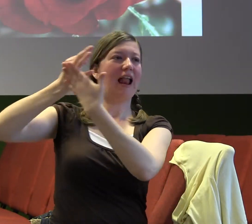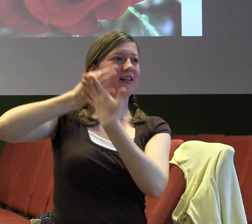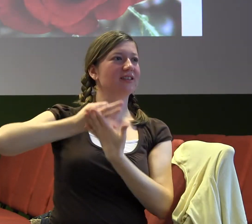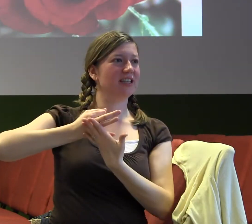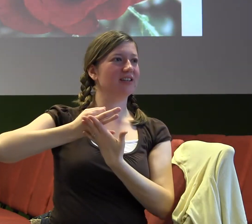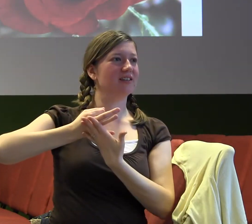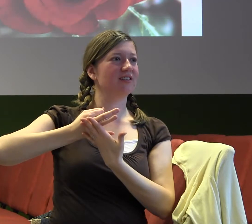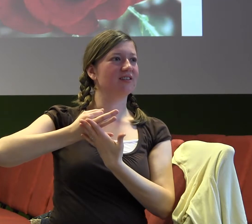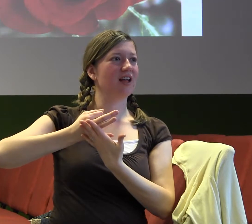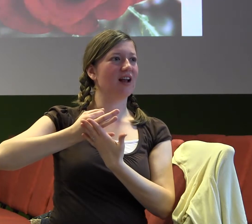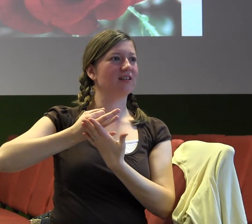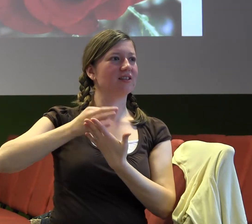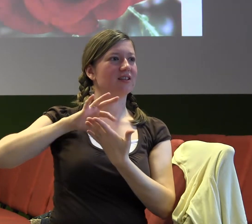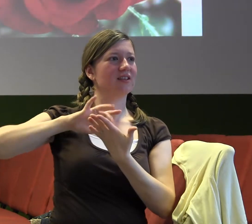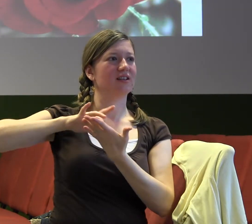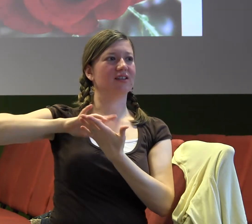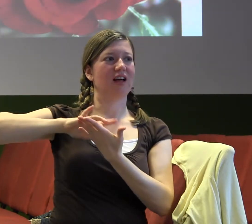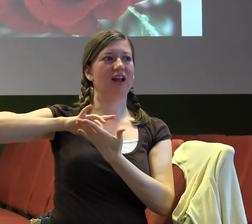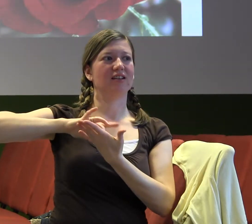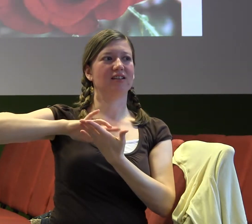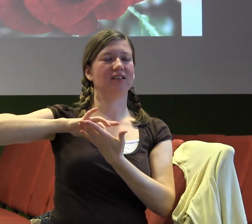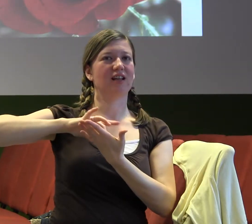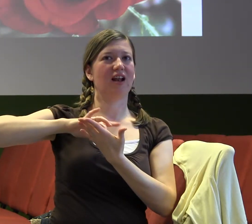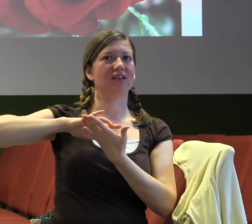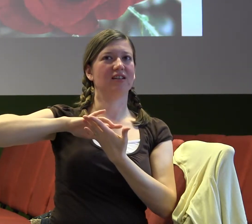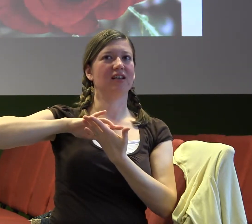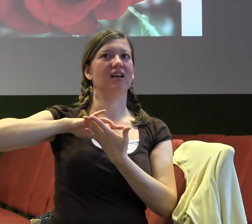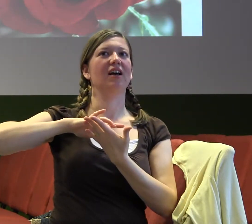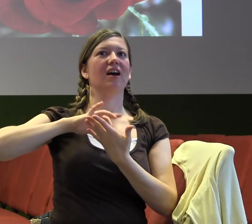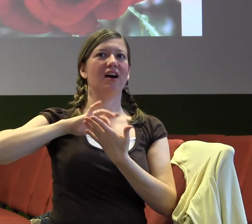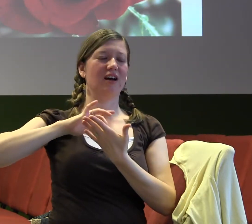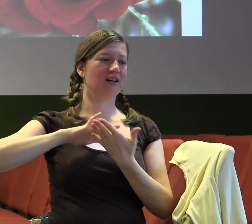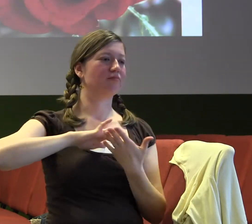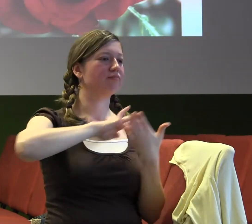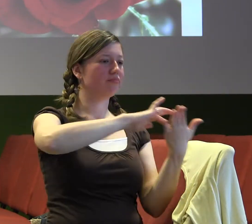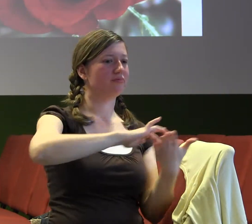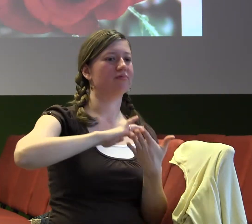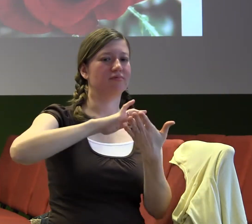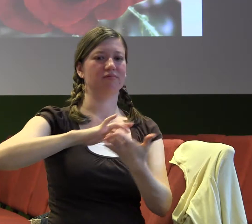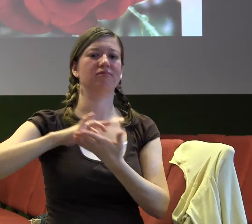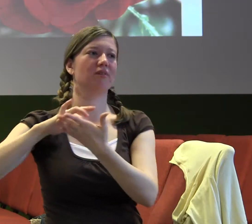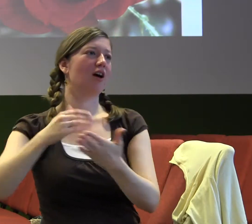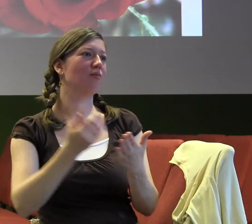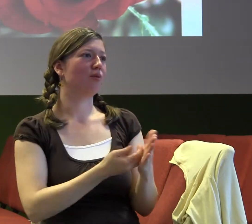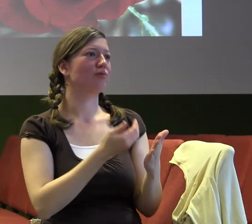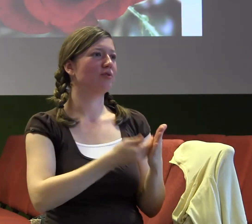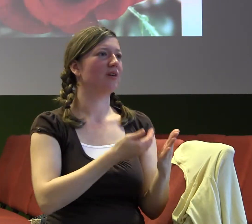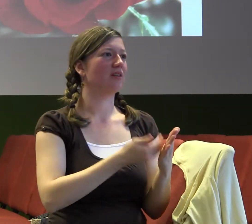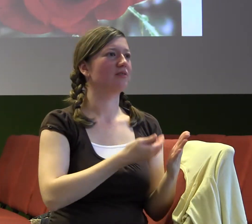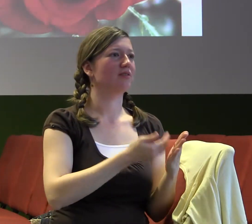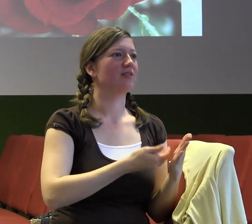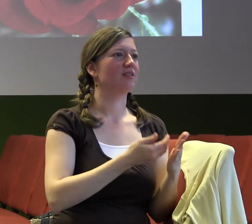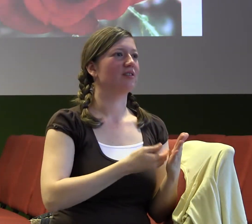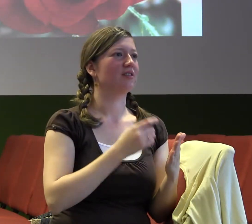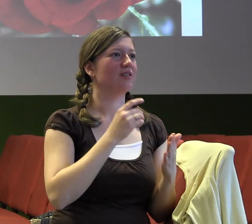máme, můžeme v práci využívat. Nemusíme se nechat skovaný doma, někde pod postelí, nebo v šuplíku, ale můžeme je vybalit v práci na 100% nebo ve